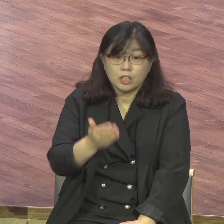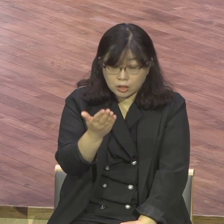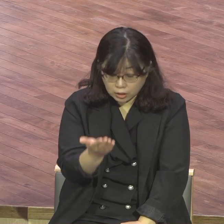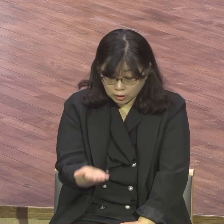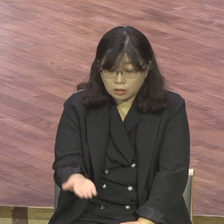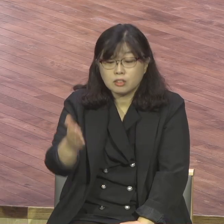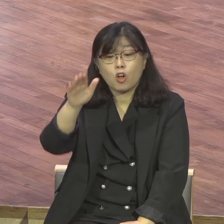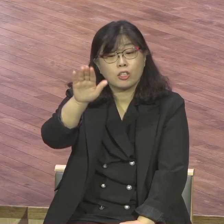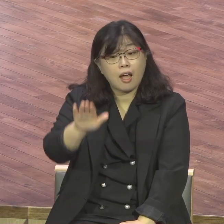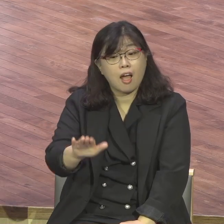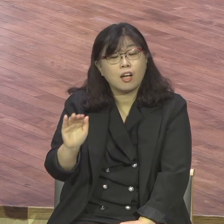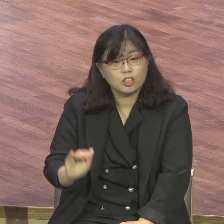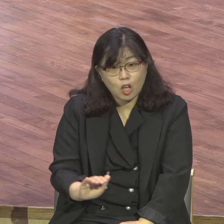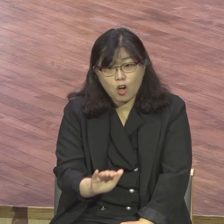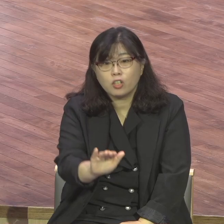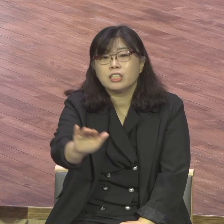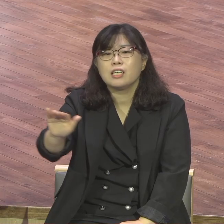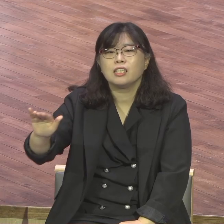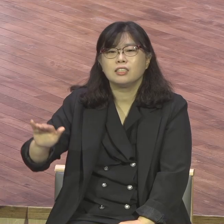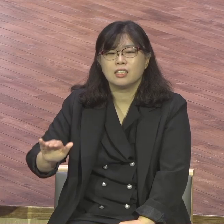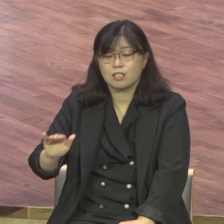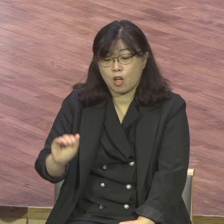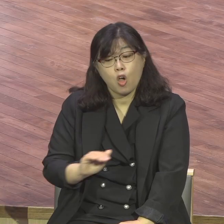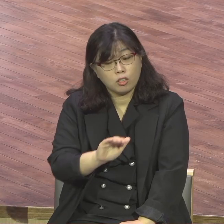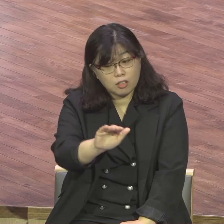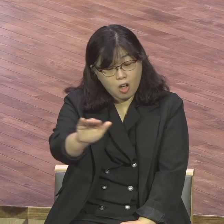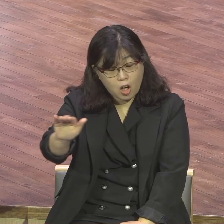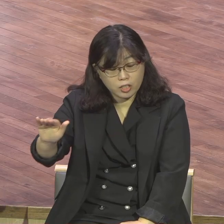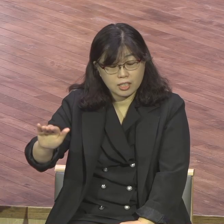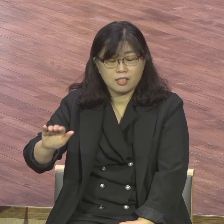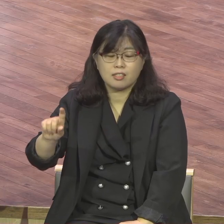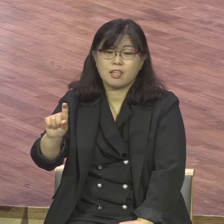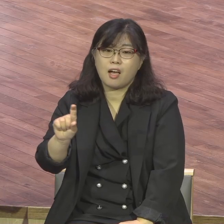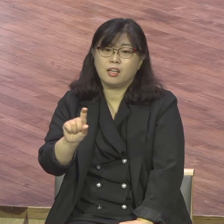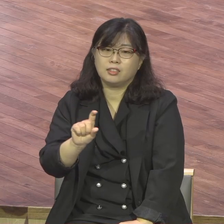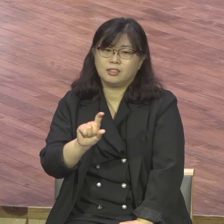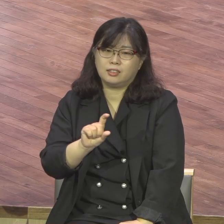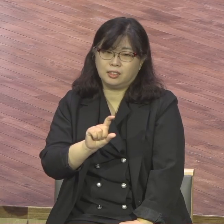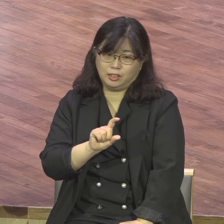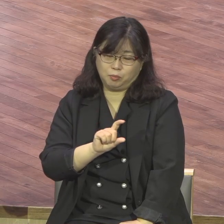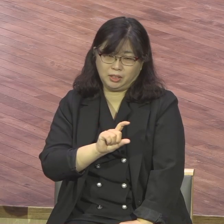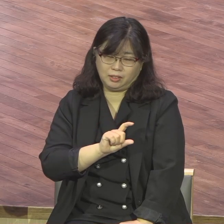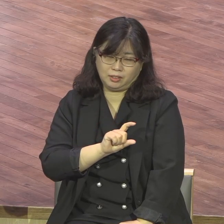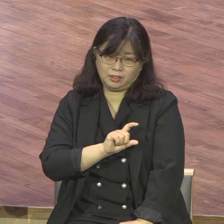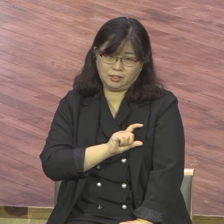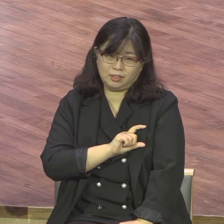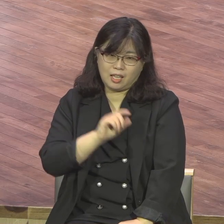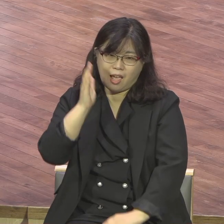그대가 너의 이름, 너희의 이름이